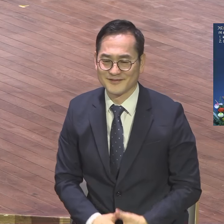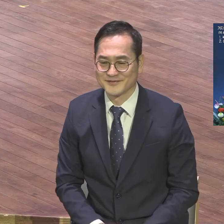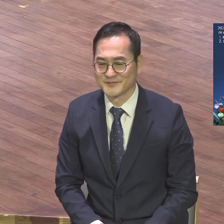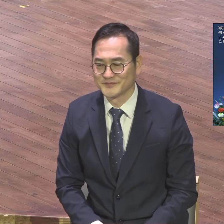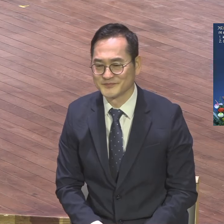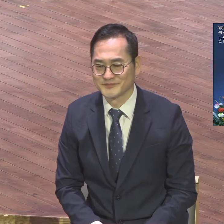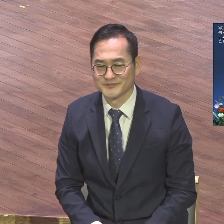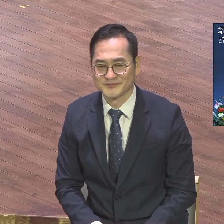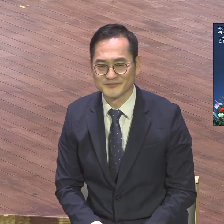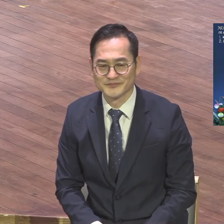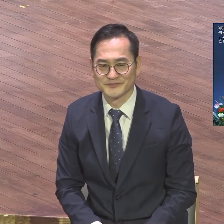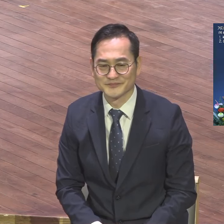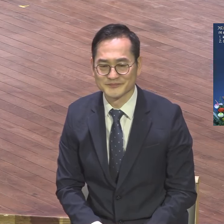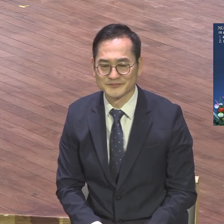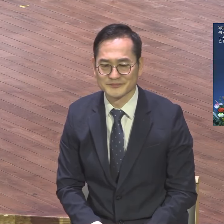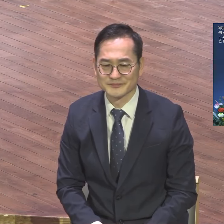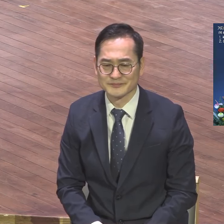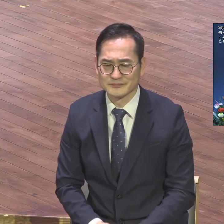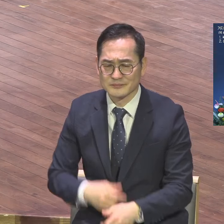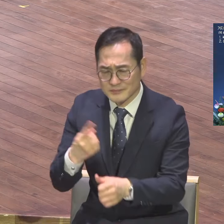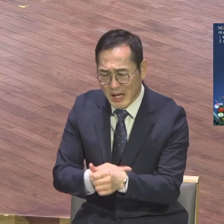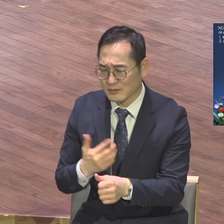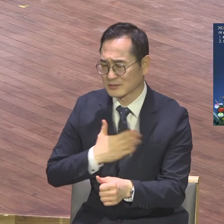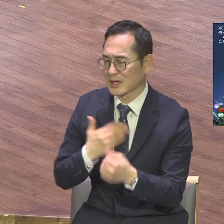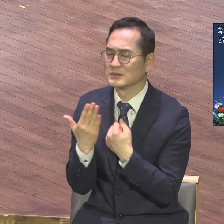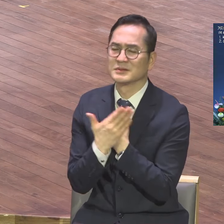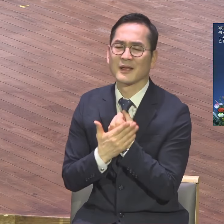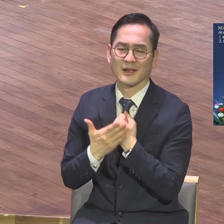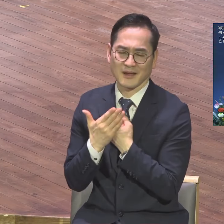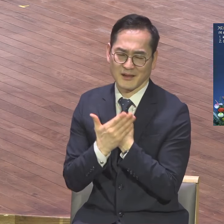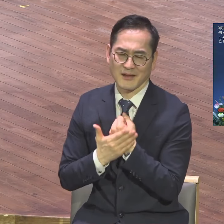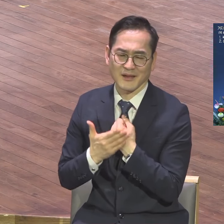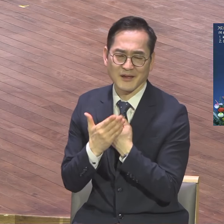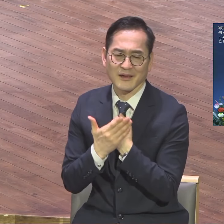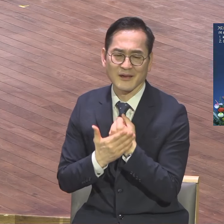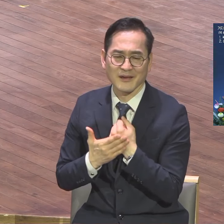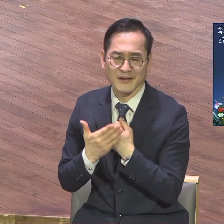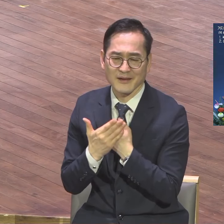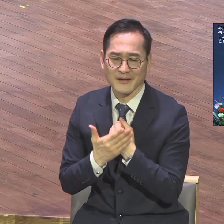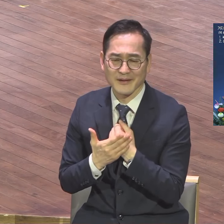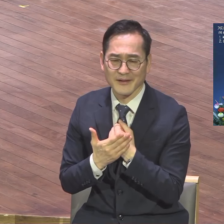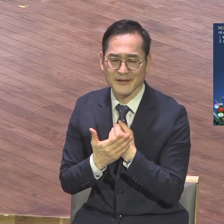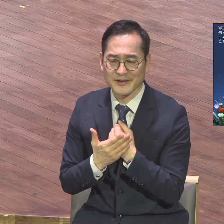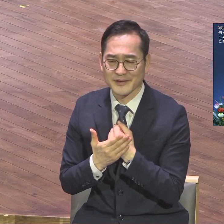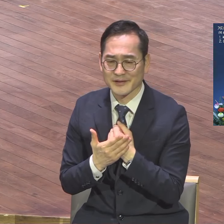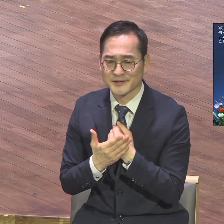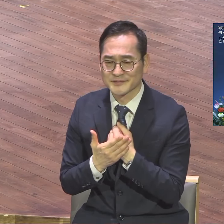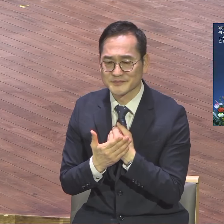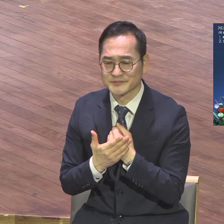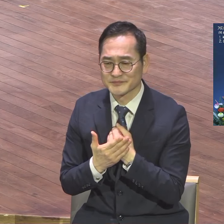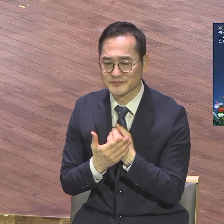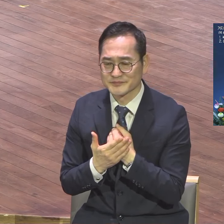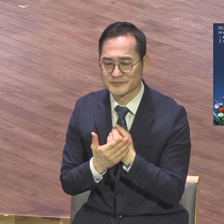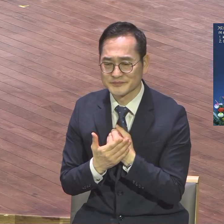내가 은혜를 받으니까 내가 말씀 성취를 체험하니까 내게 현장이 있으니까 사람들이 들으려고